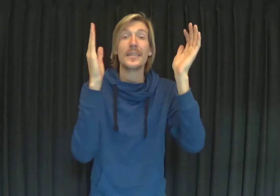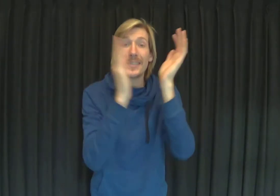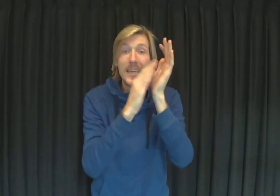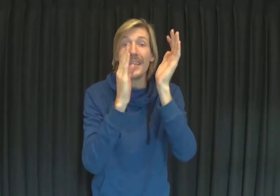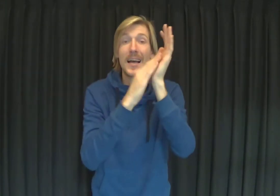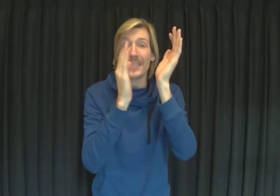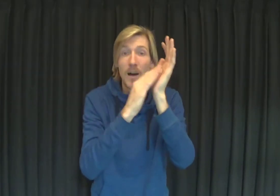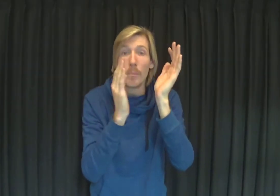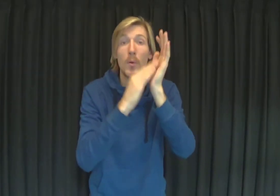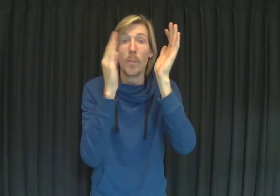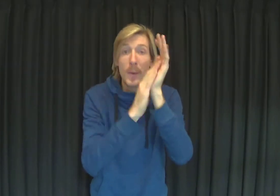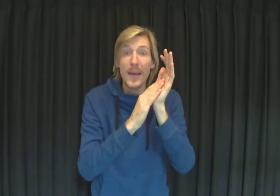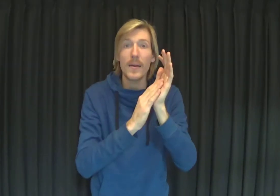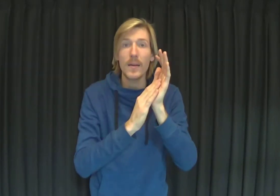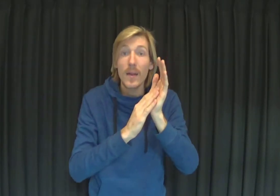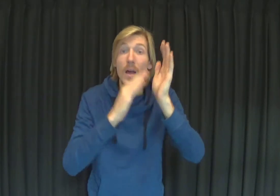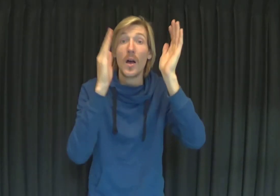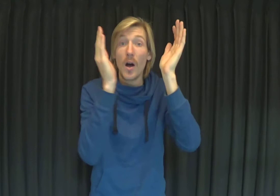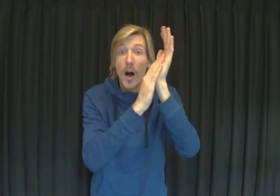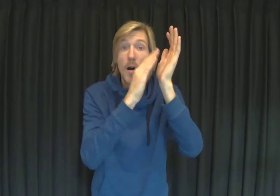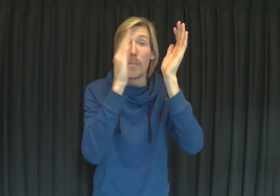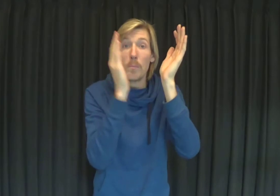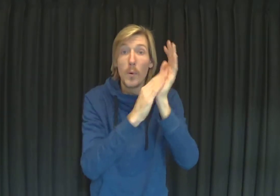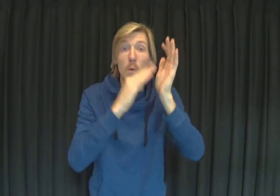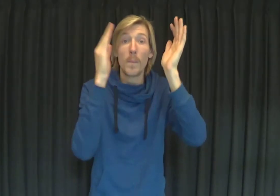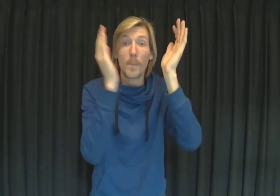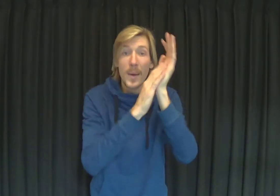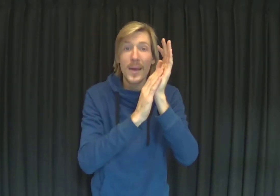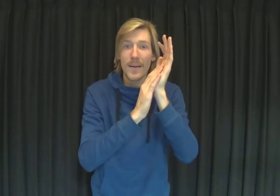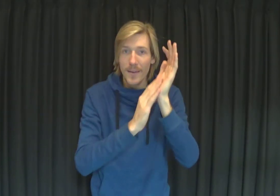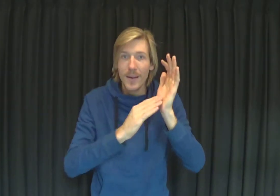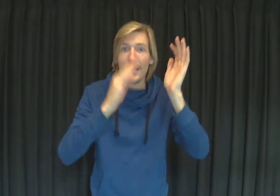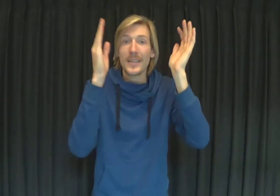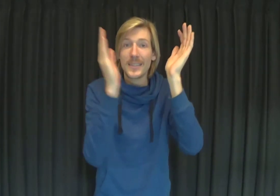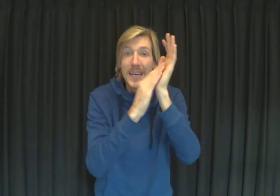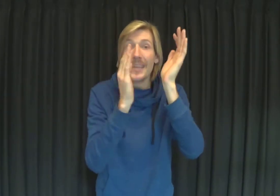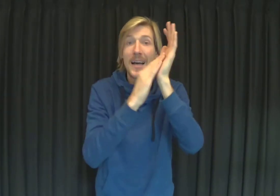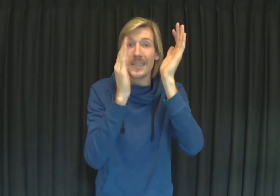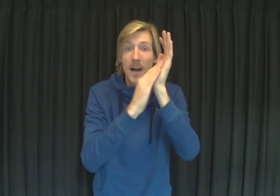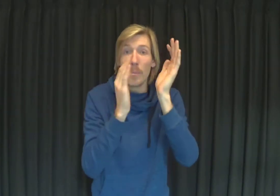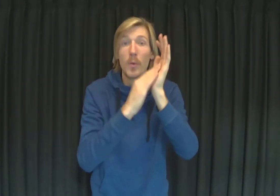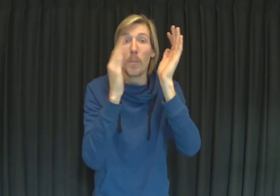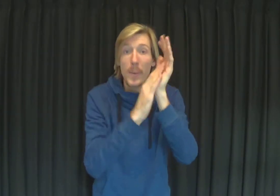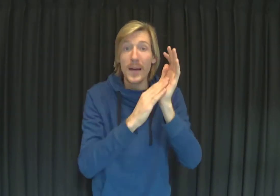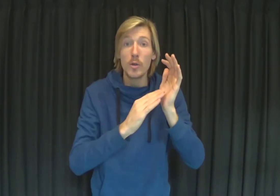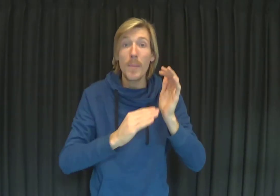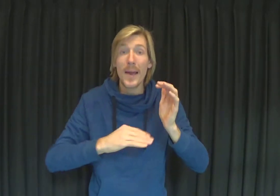sinaasappel. Peer, appel, peer, sinaasappel. Doe maar mee.